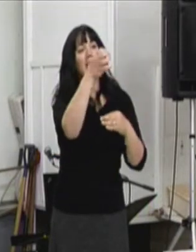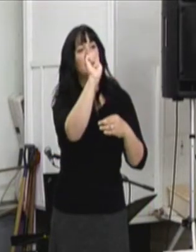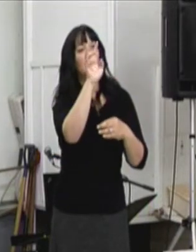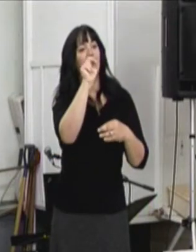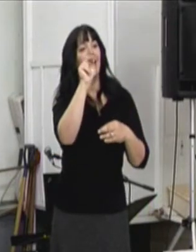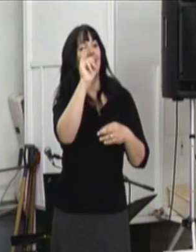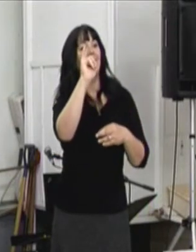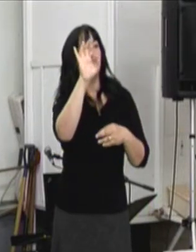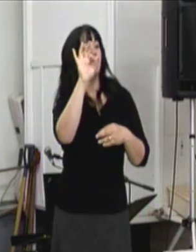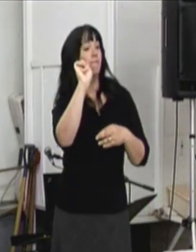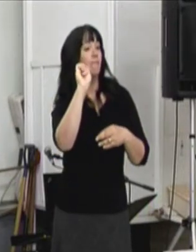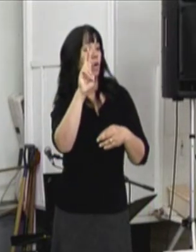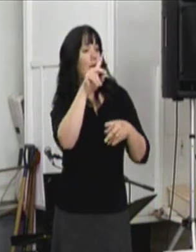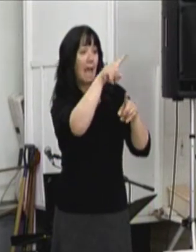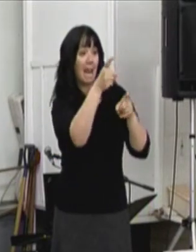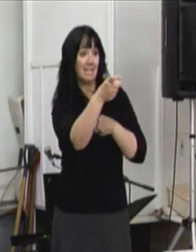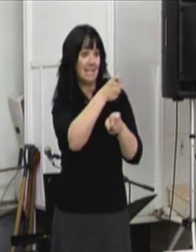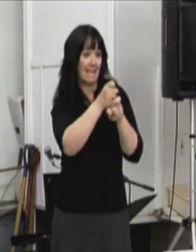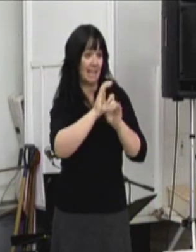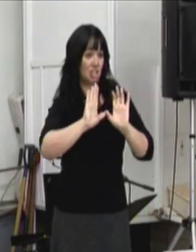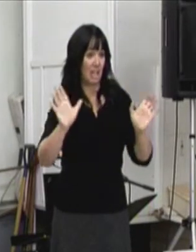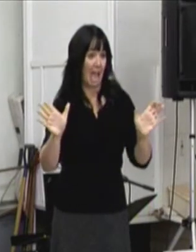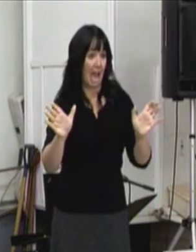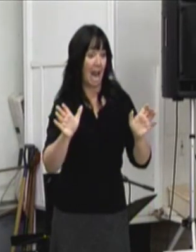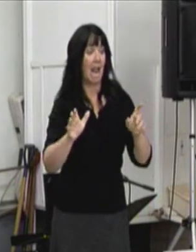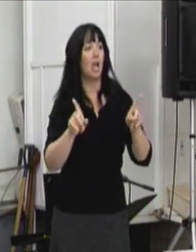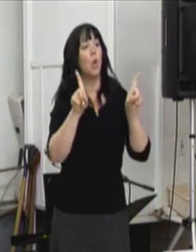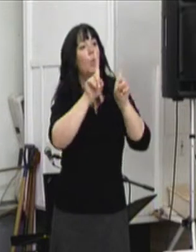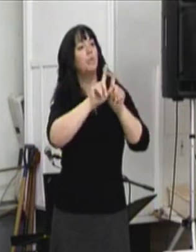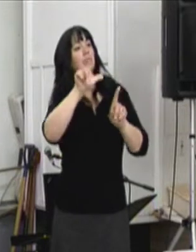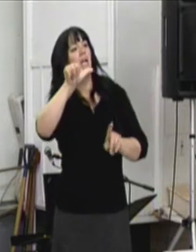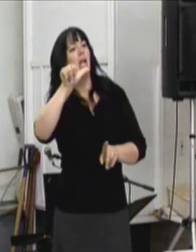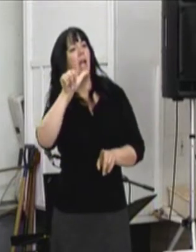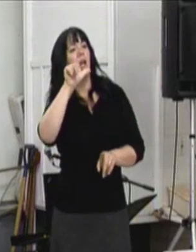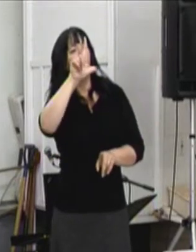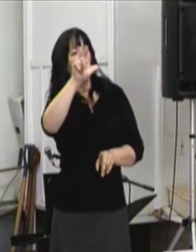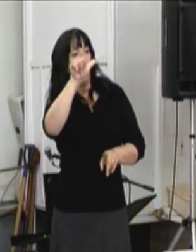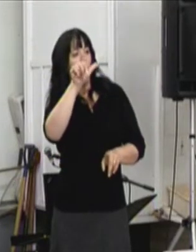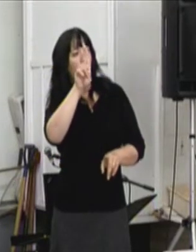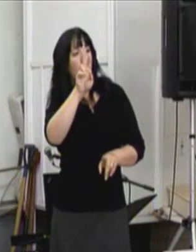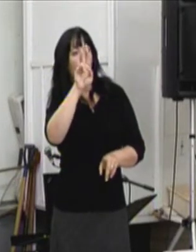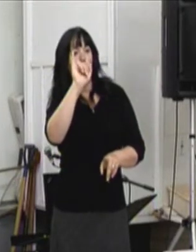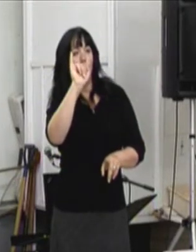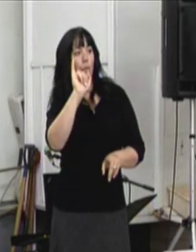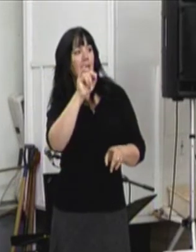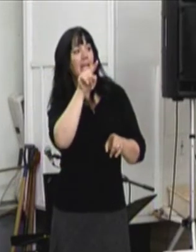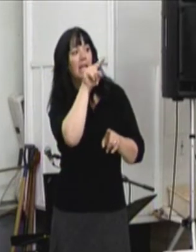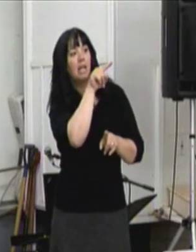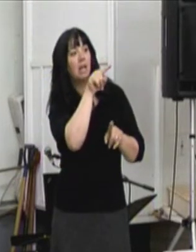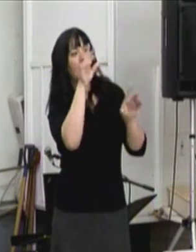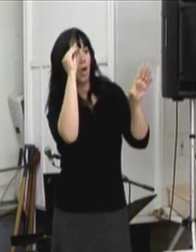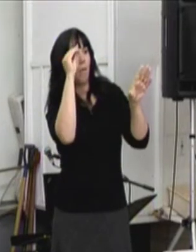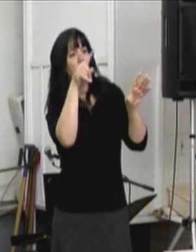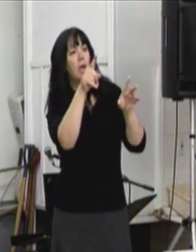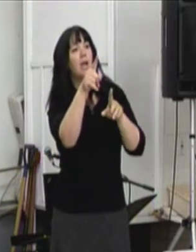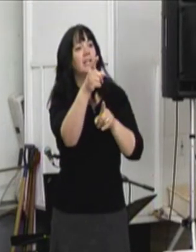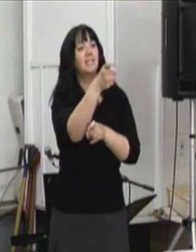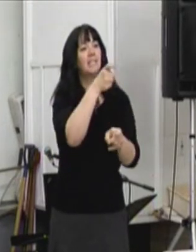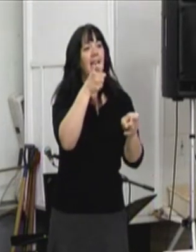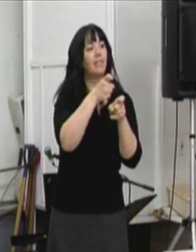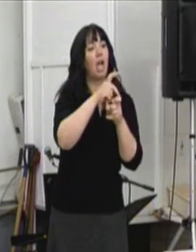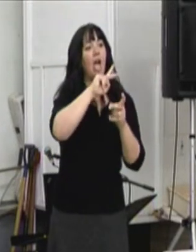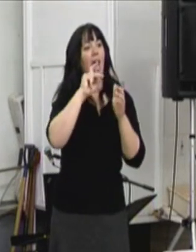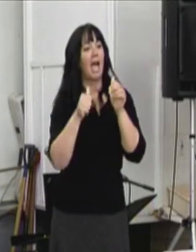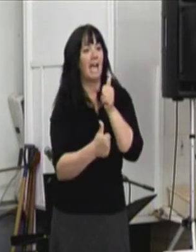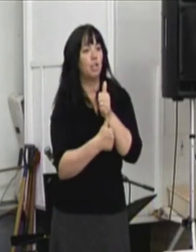directrice générale, Laurie Michou, directeur générale adjoint. Pour terminer,